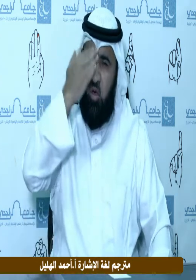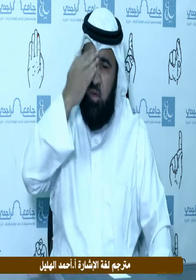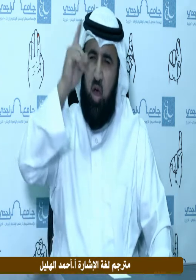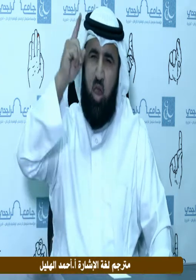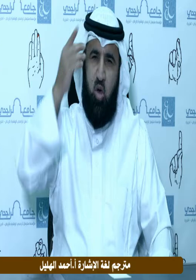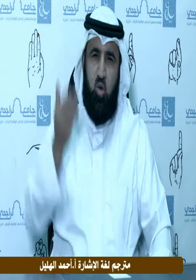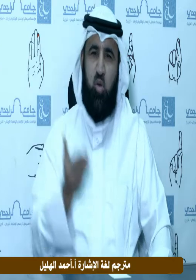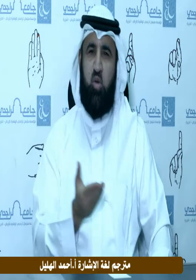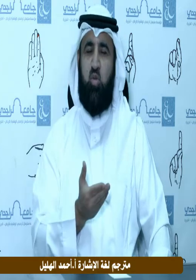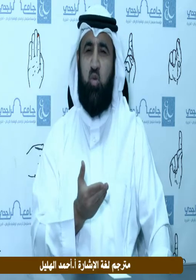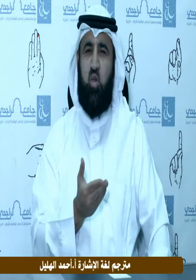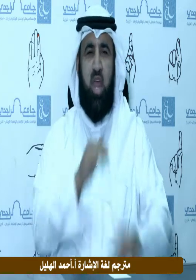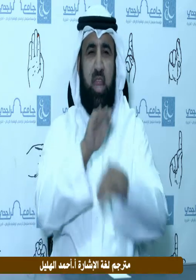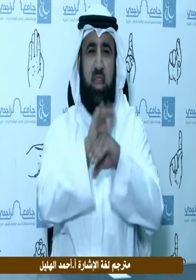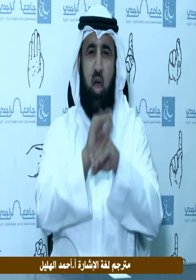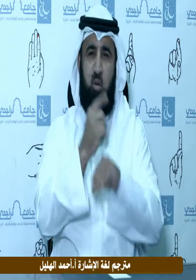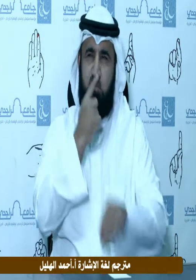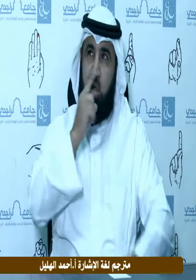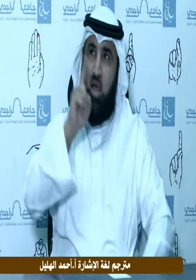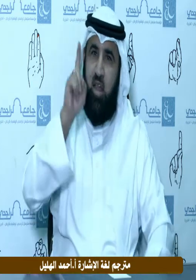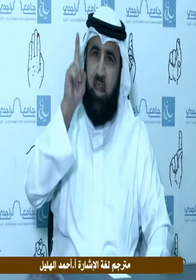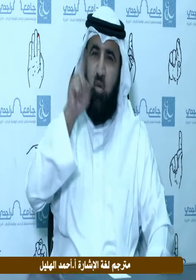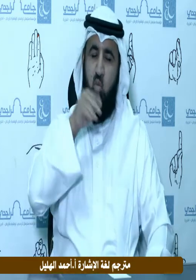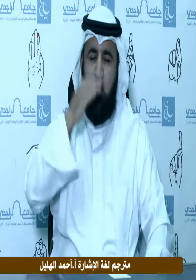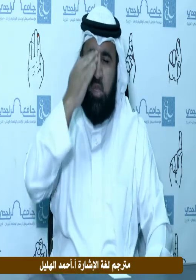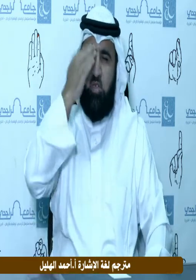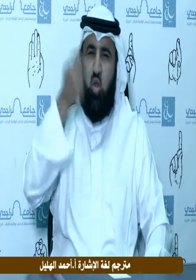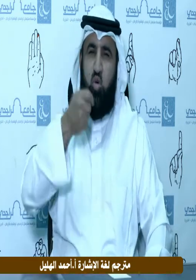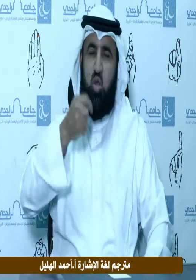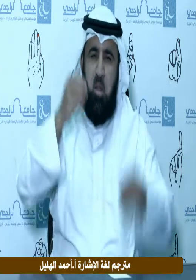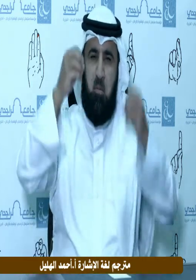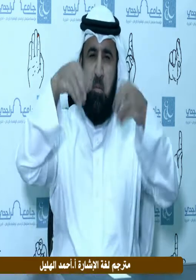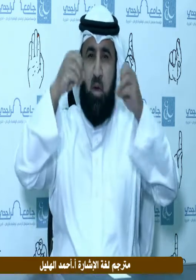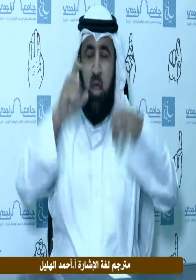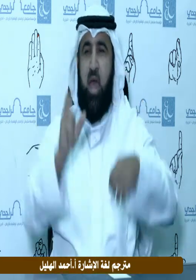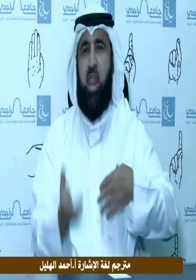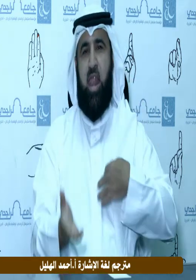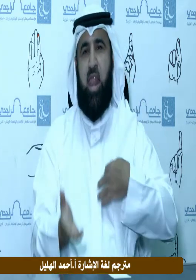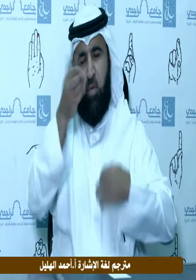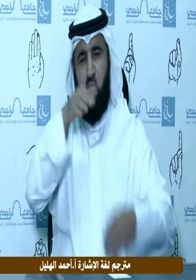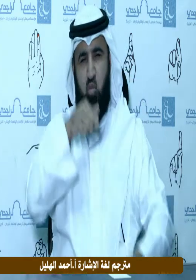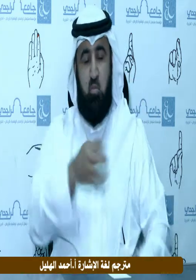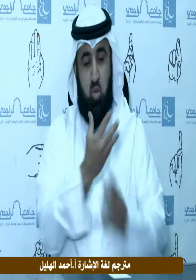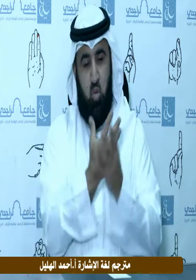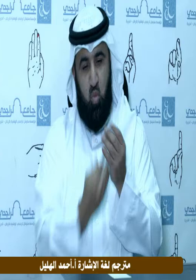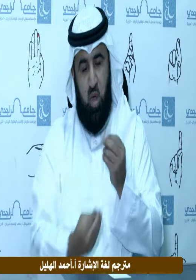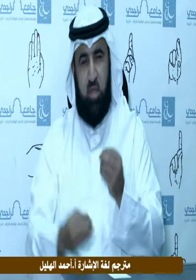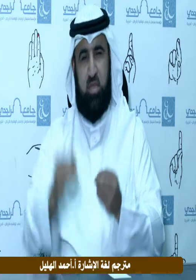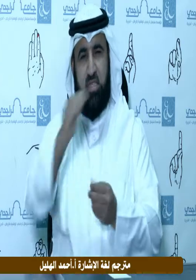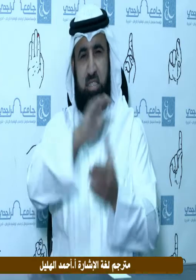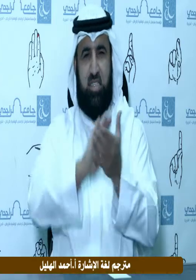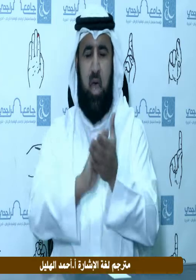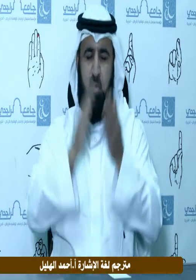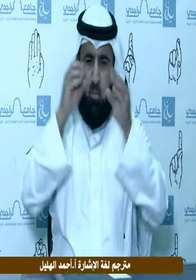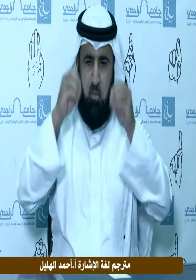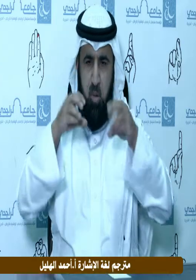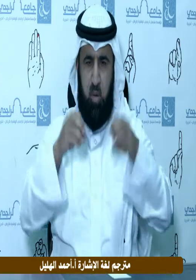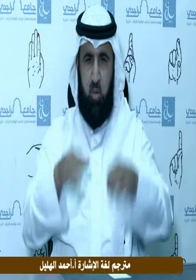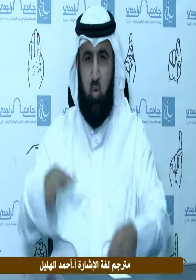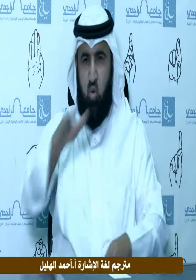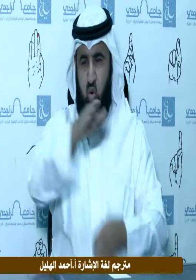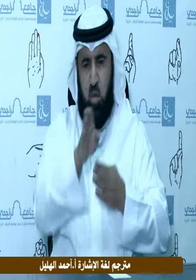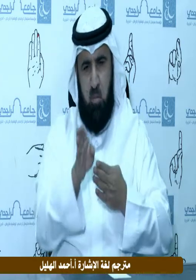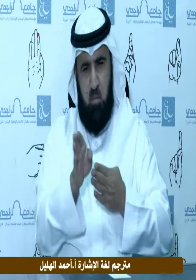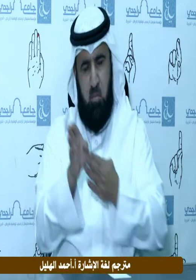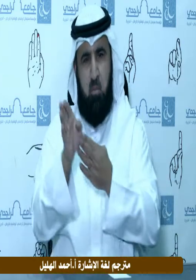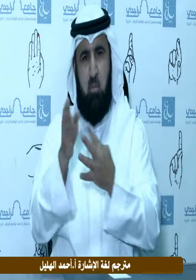الداعي إلى رضوانه صلى الله وسلم وبارك عليه وعلى آله وأصحابه ومن اقتفى